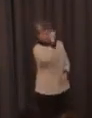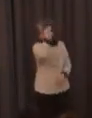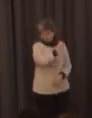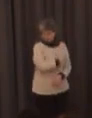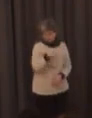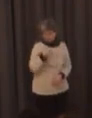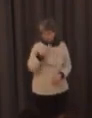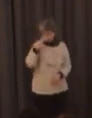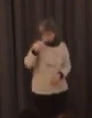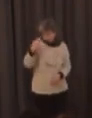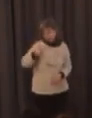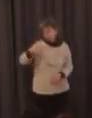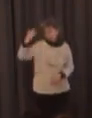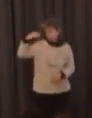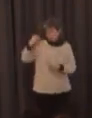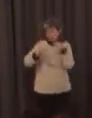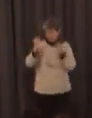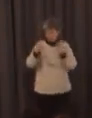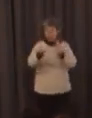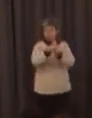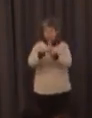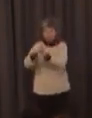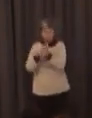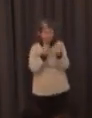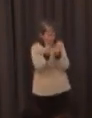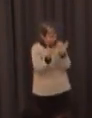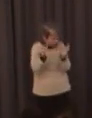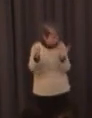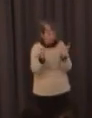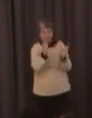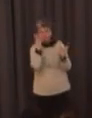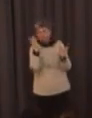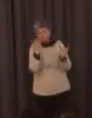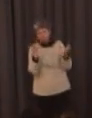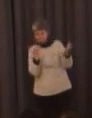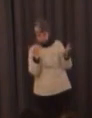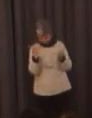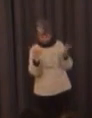bueno me ha parecido muy interesante esta charla y